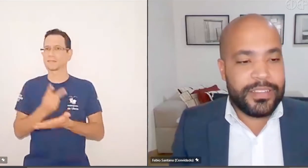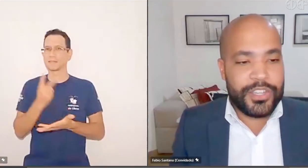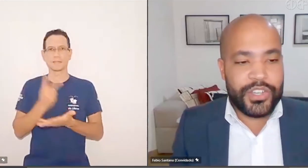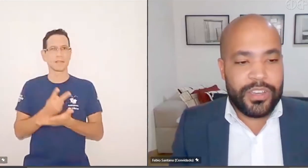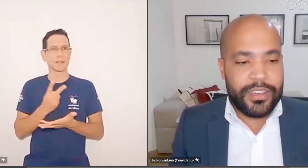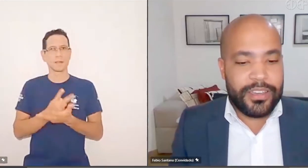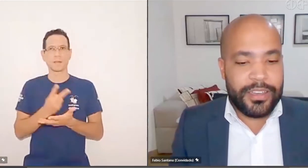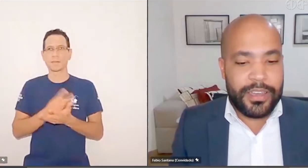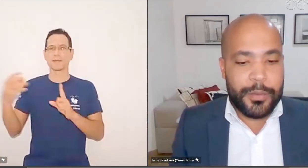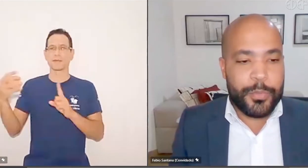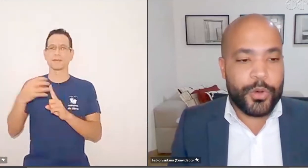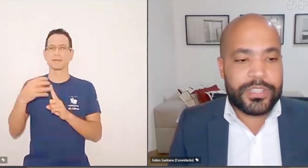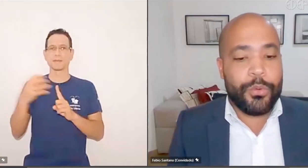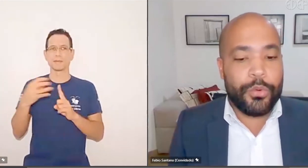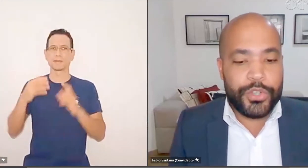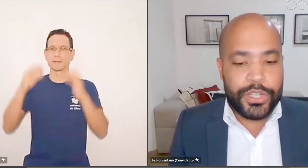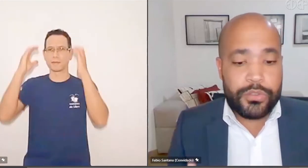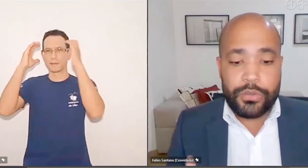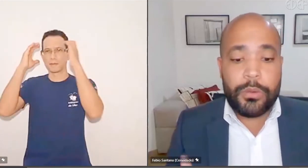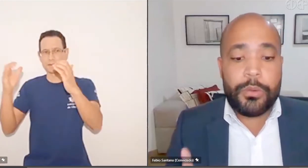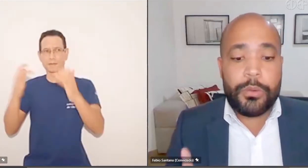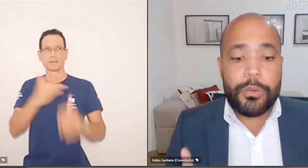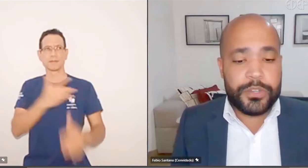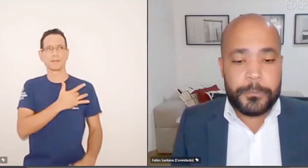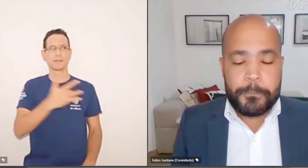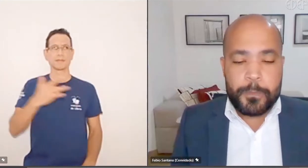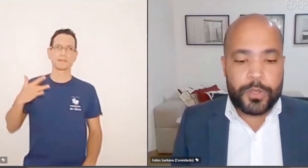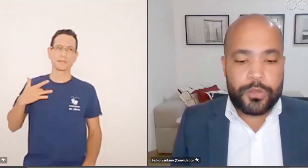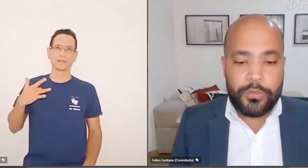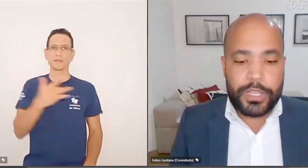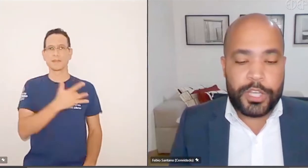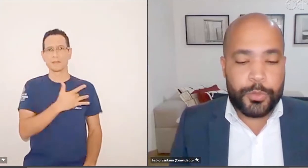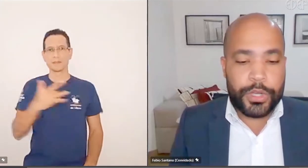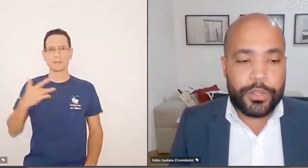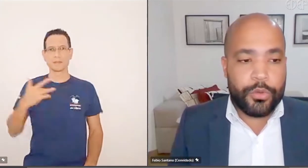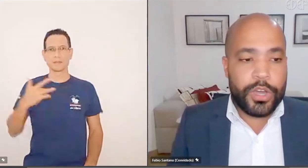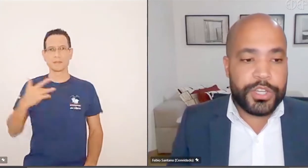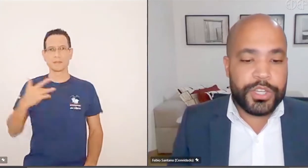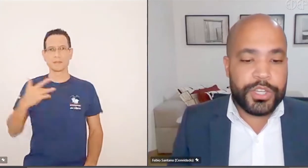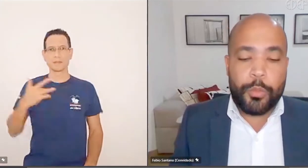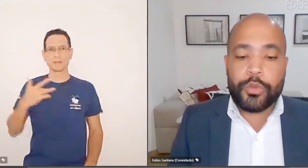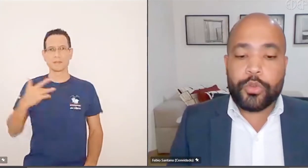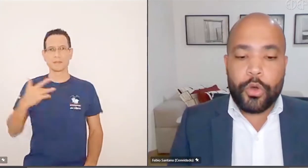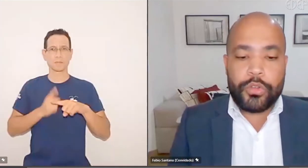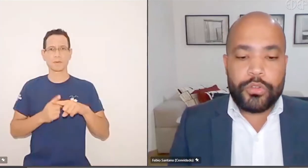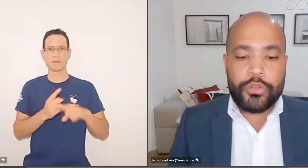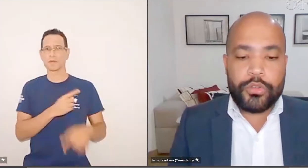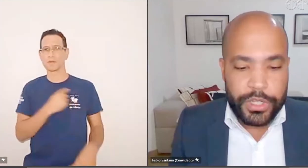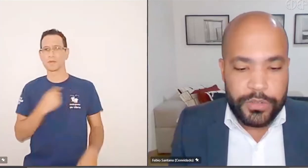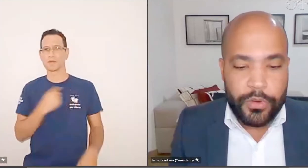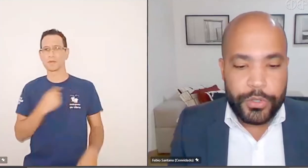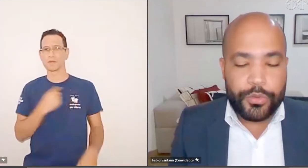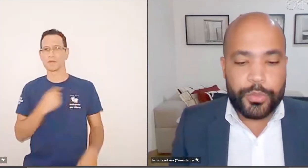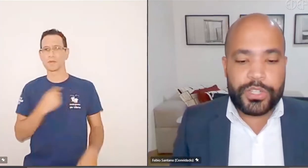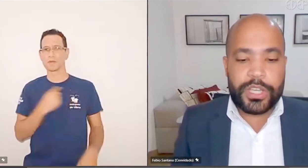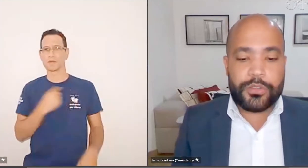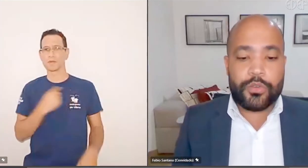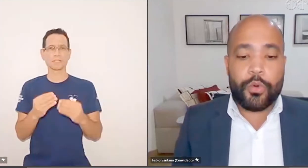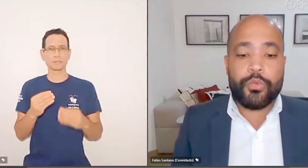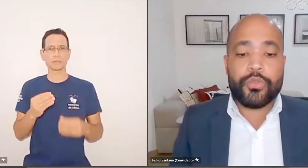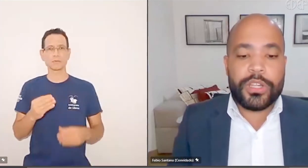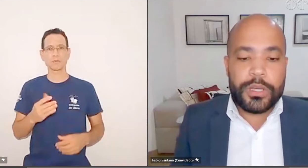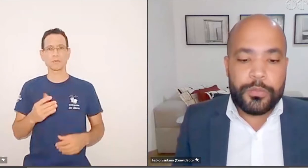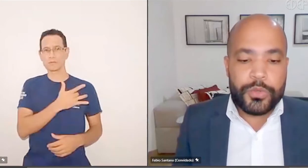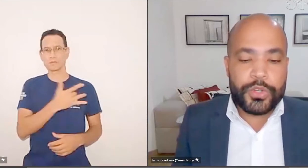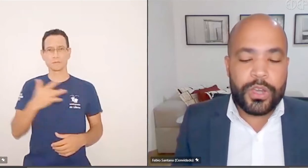às demandas por saúde, né, isso não é uma verdade, isso não é verdade porque nós, como todos os atores envolvidos no